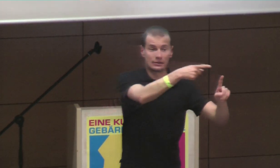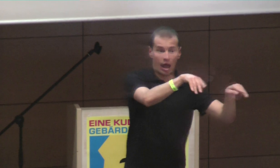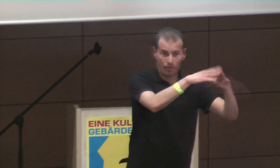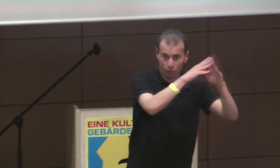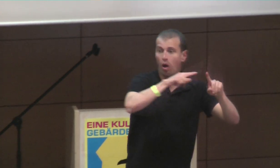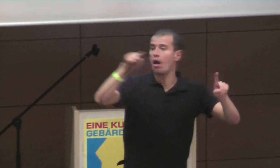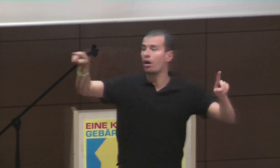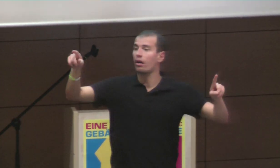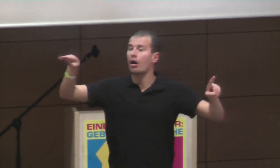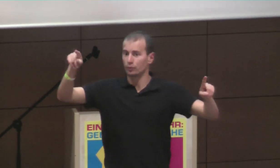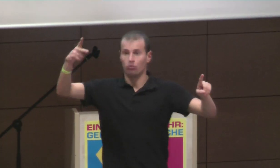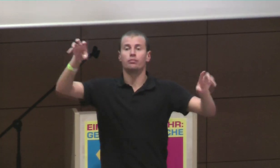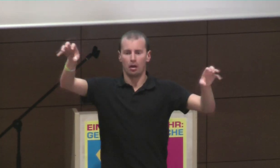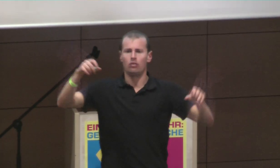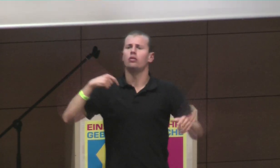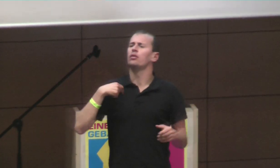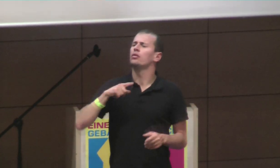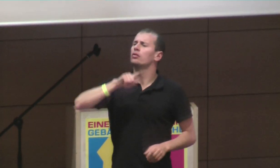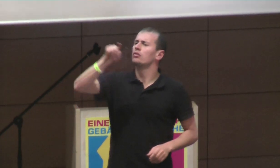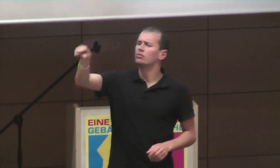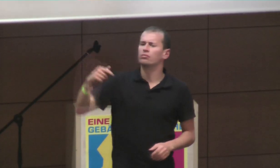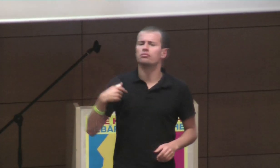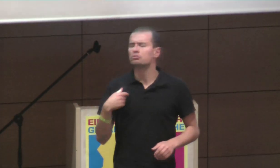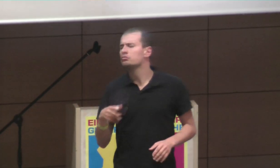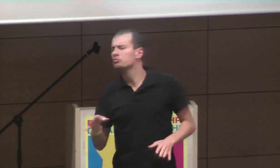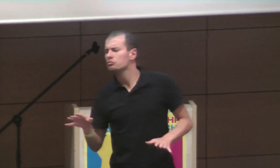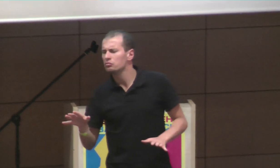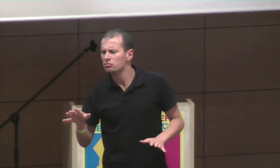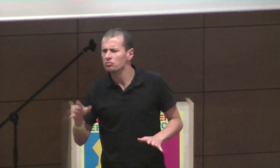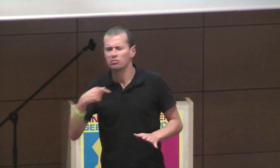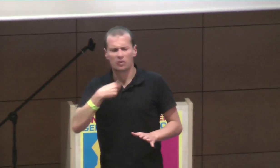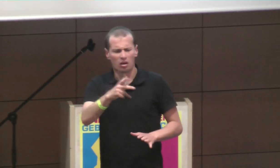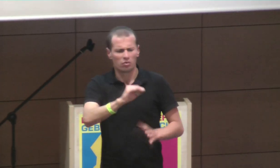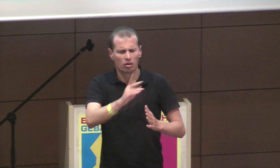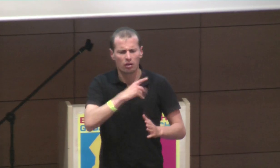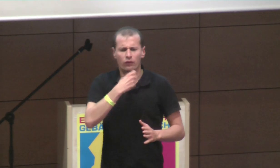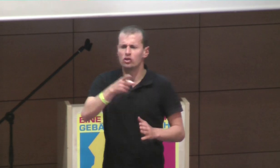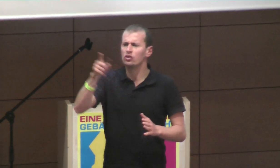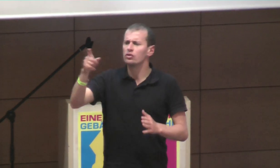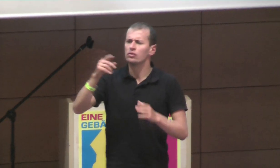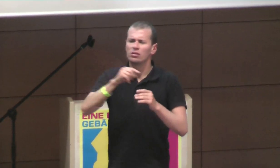nicht, ähm, mich gut entwickeln können, habe dann, ähm, auch mein Essen erfahren, wo man Abitur machen kann, und, ähm,